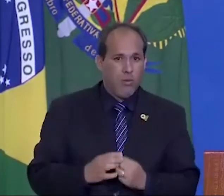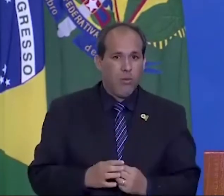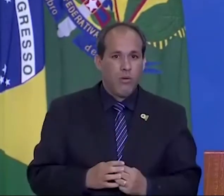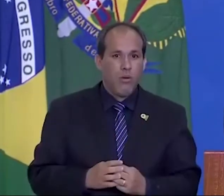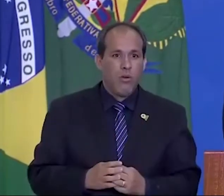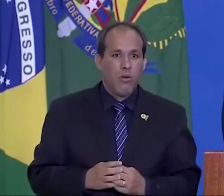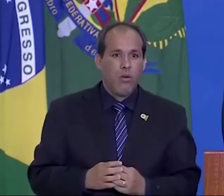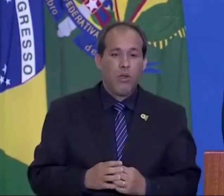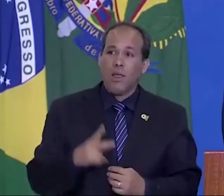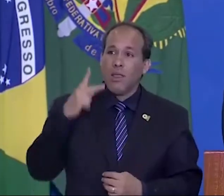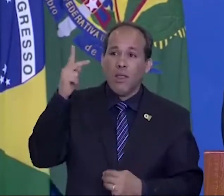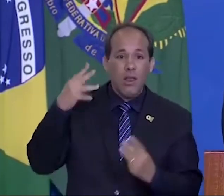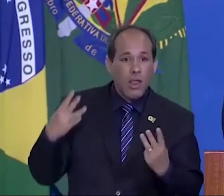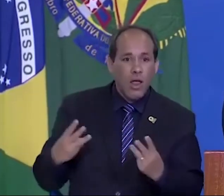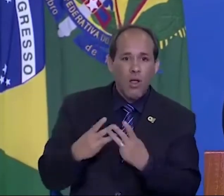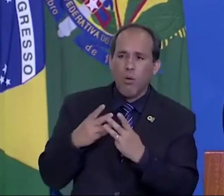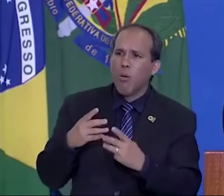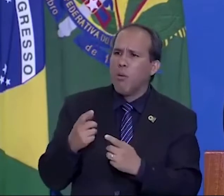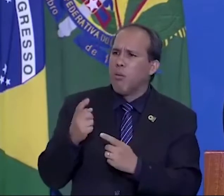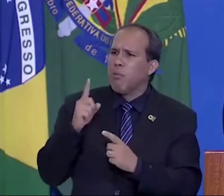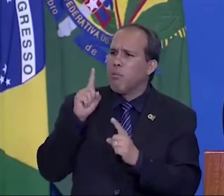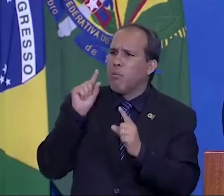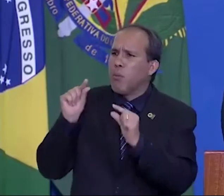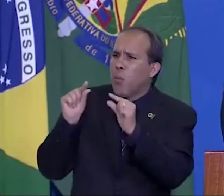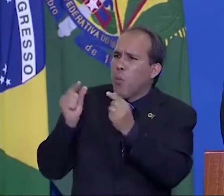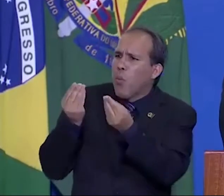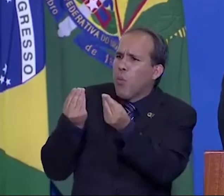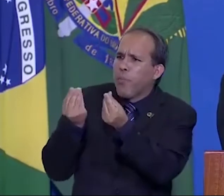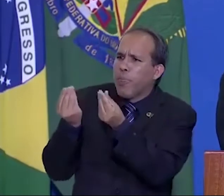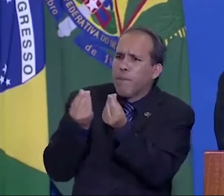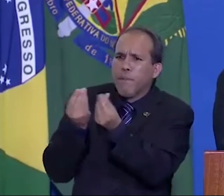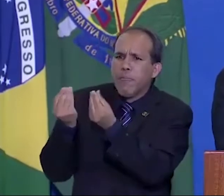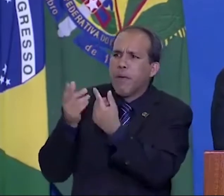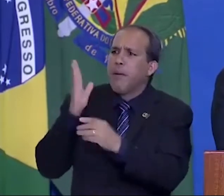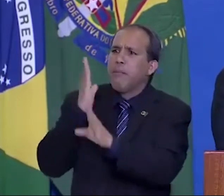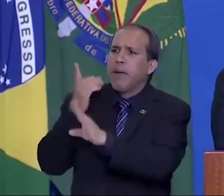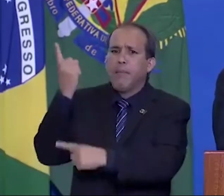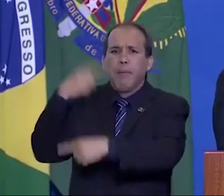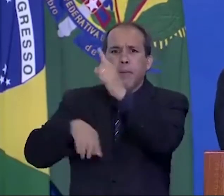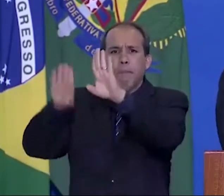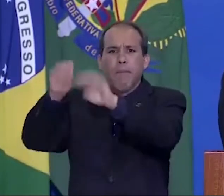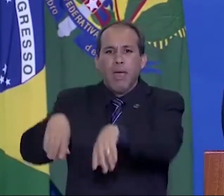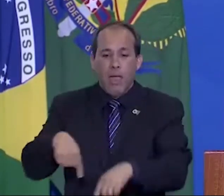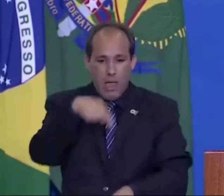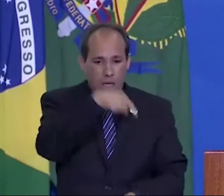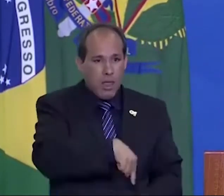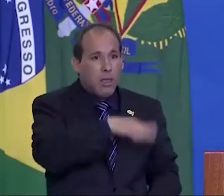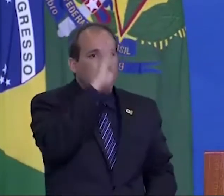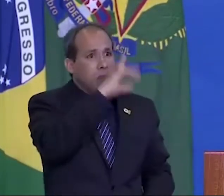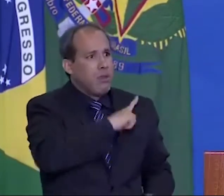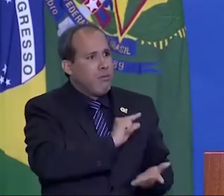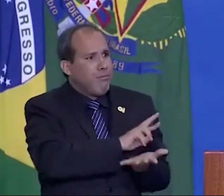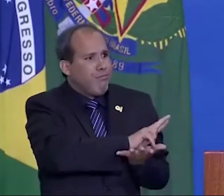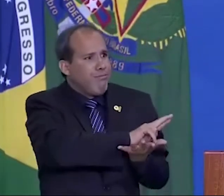Olhe o que eles não têm e veja o que eles são. Olhe o que o Brasil tem e o que o Brasil não é.